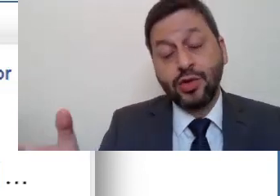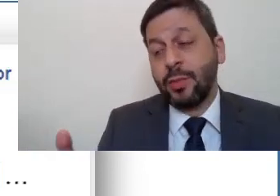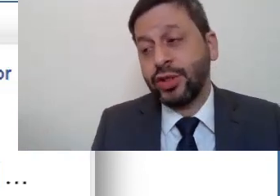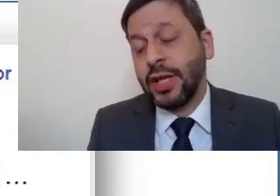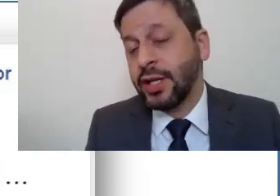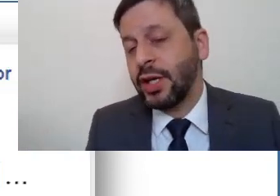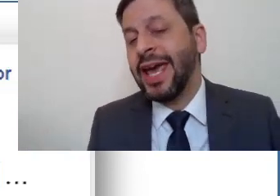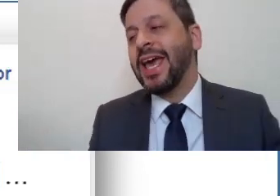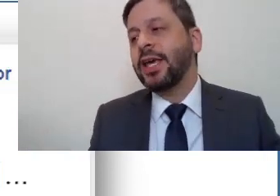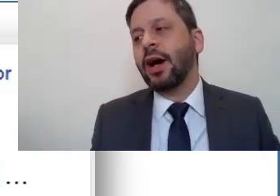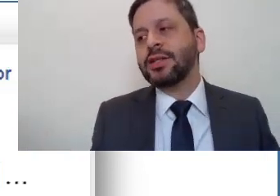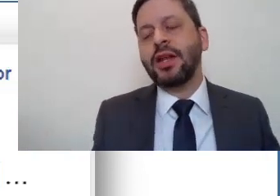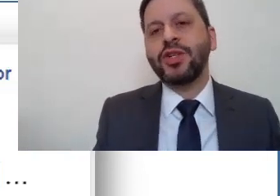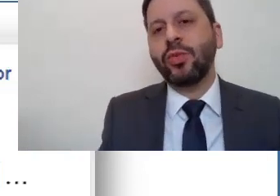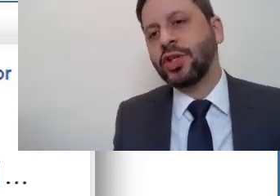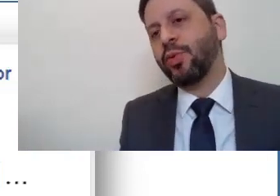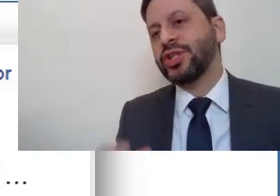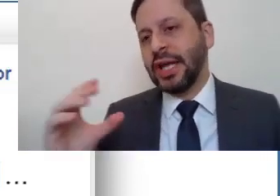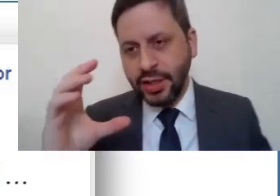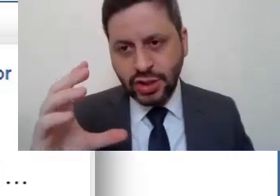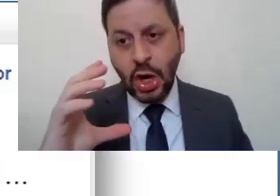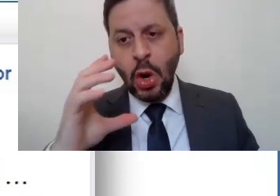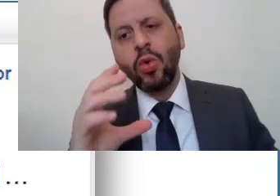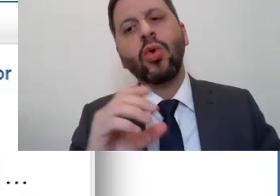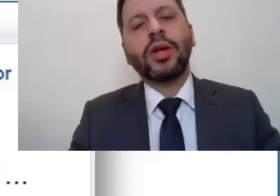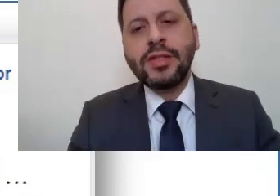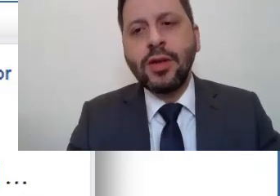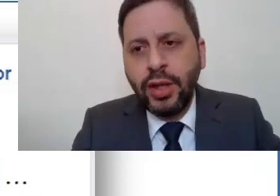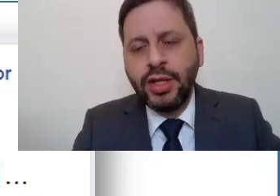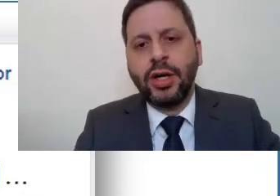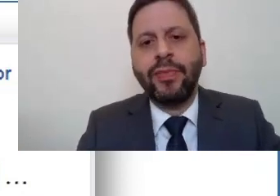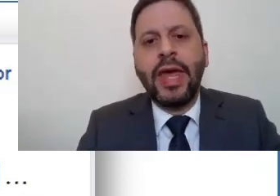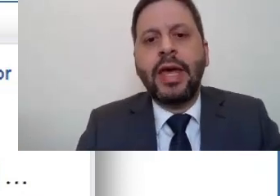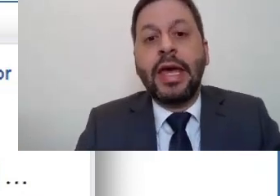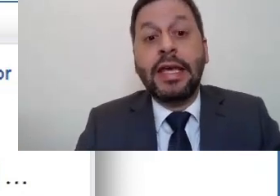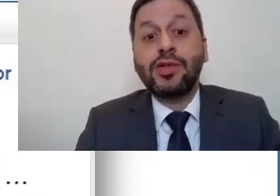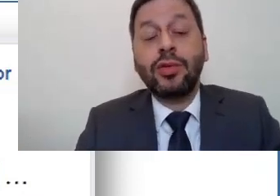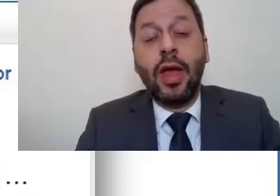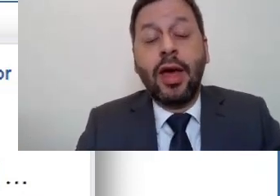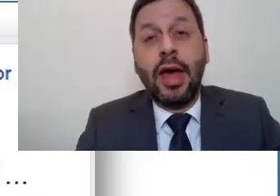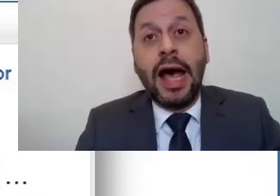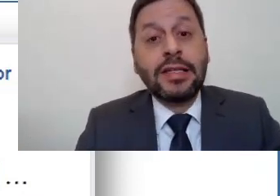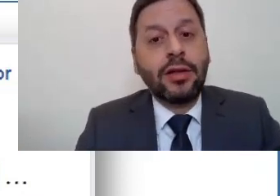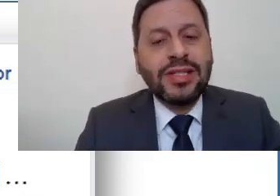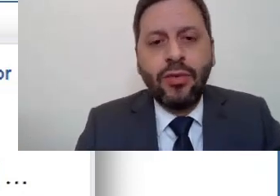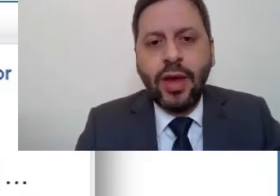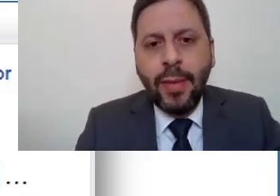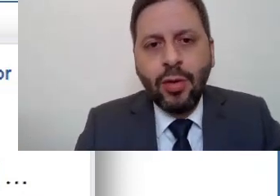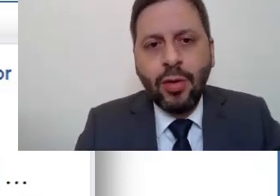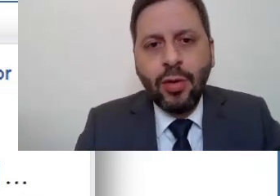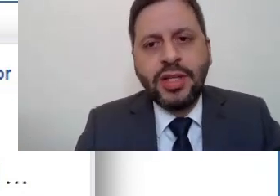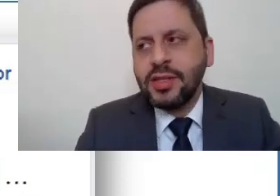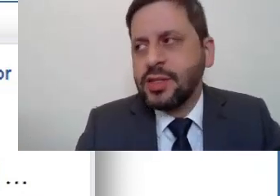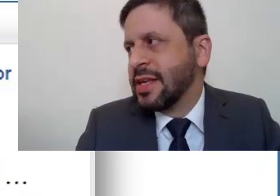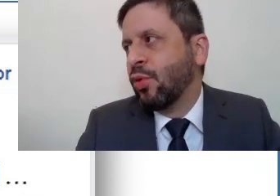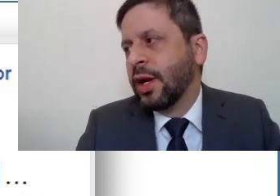Quer dizer, ele realizou essa postagem e antes ele fez muitas postagens com conotação política. Isso acendeu um sinal